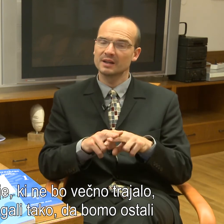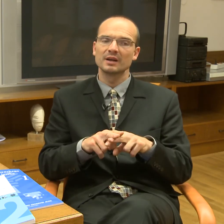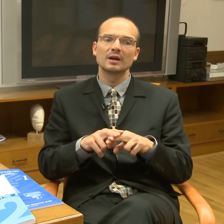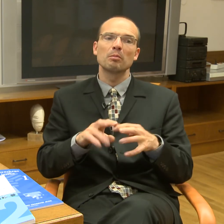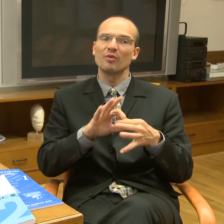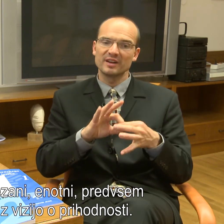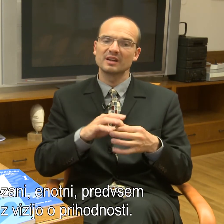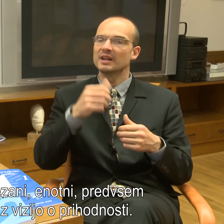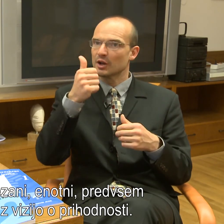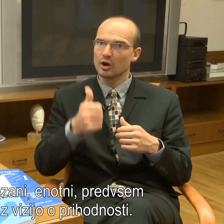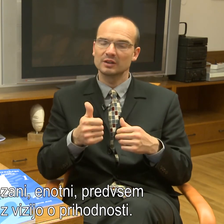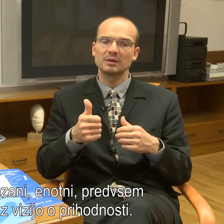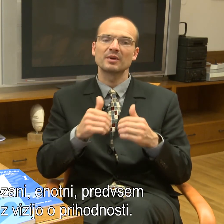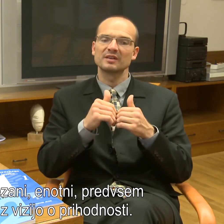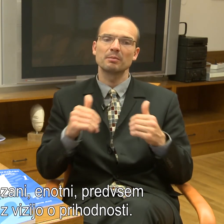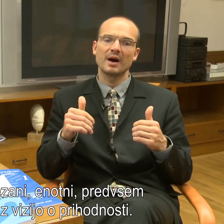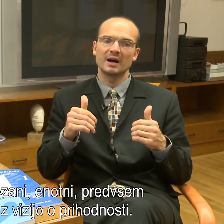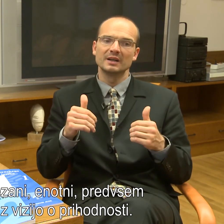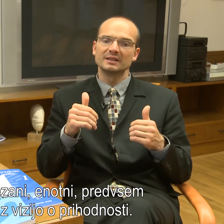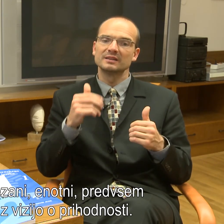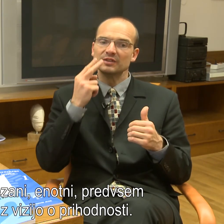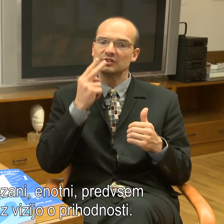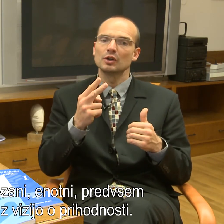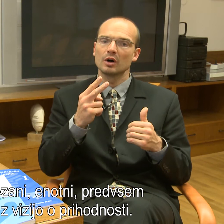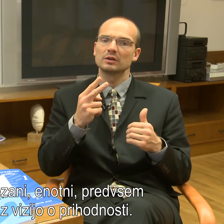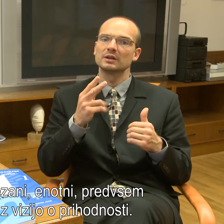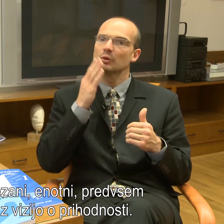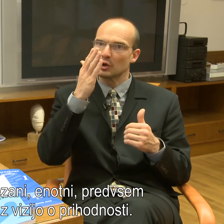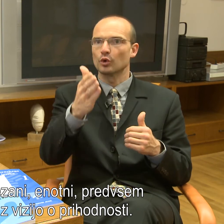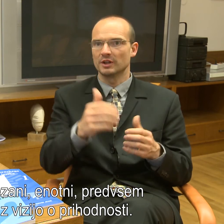povezani, enotni, predvsem pa z vizijo za prihodnje.